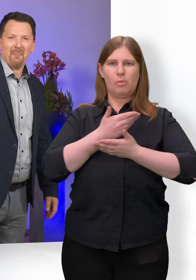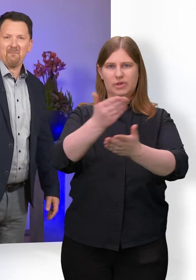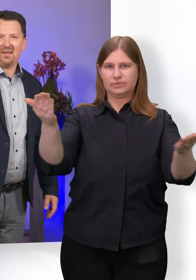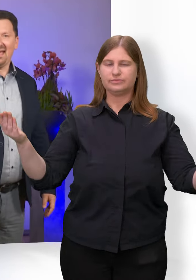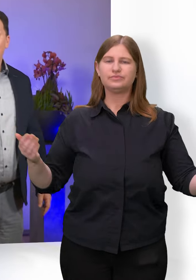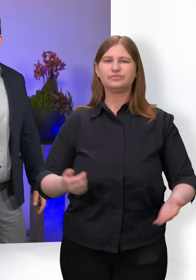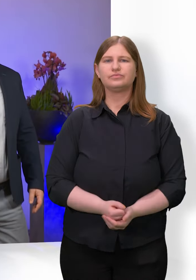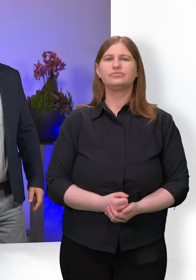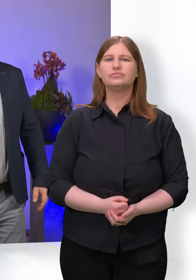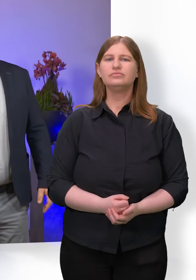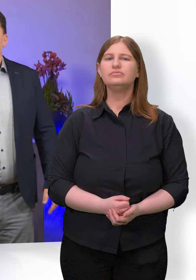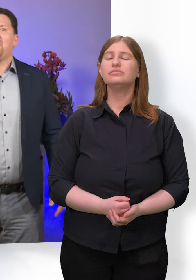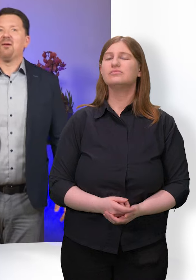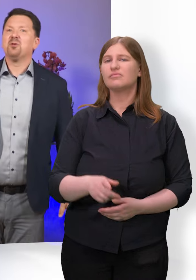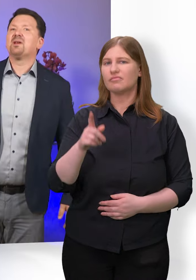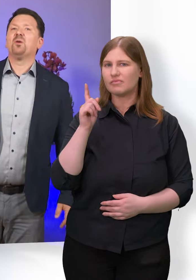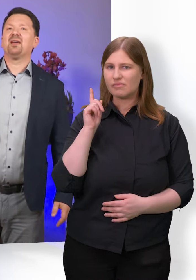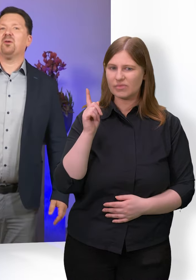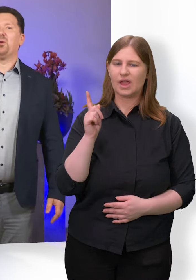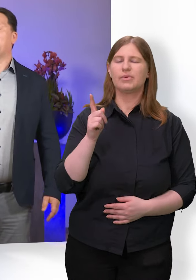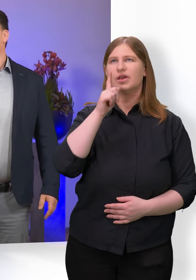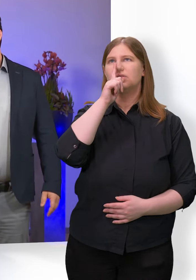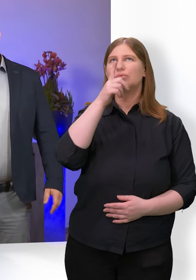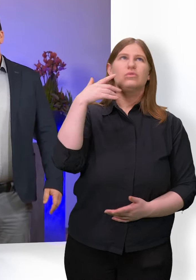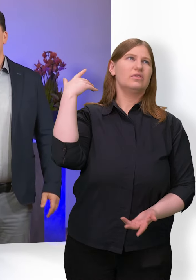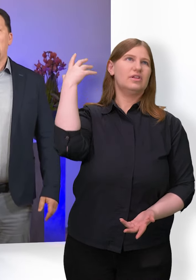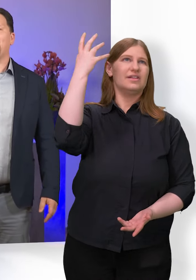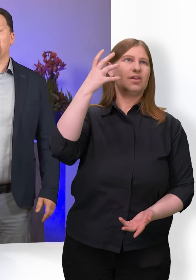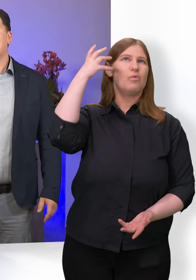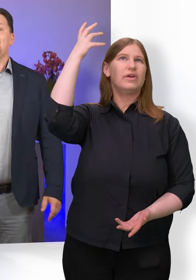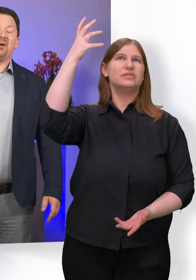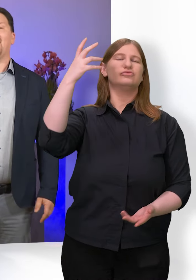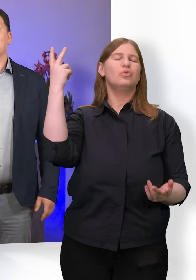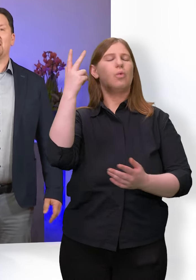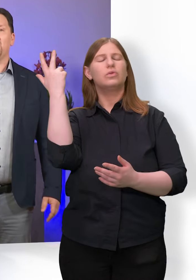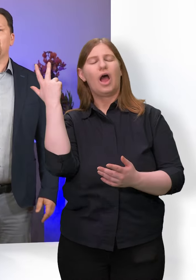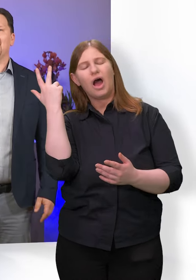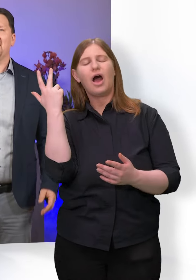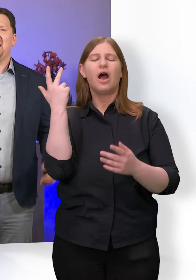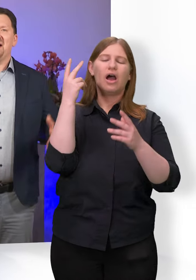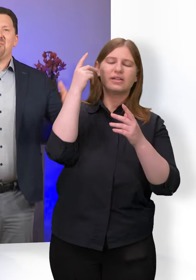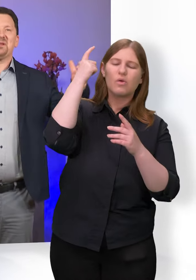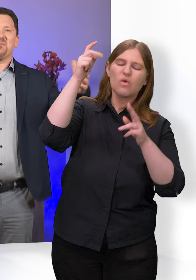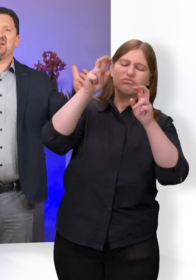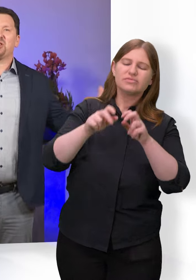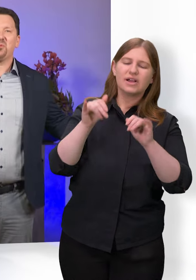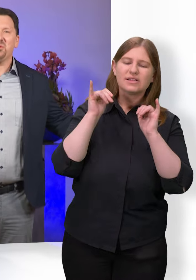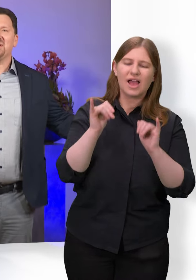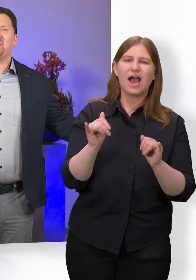Aber das alles bleibt nur Theorie oder bestenfalls nachvollziehbare Theologie, bis man die Spuren der